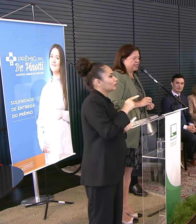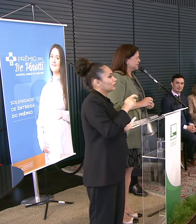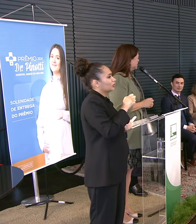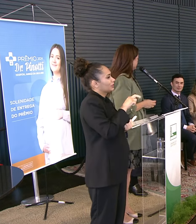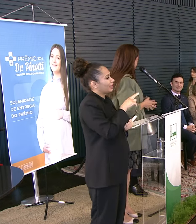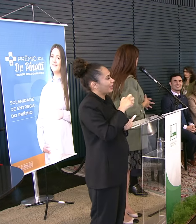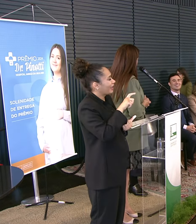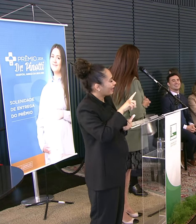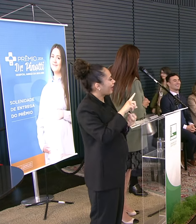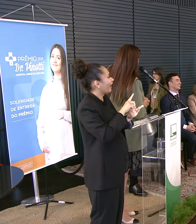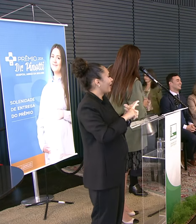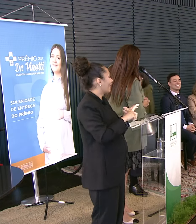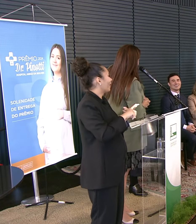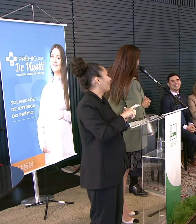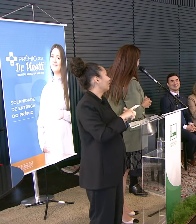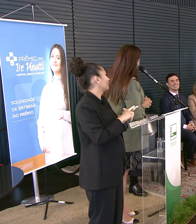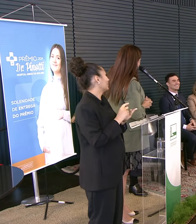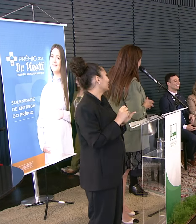a gente faz